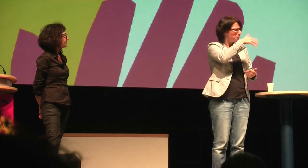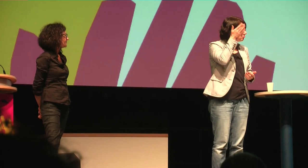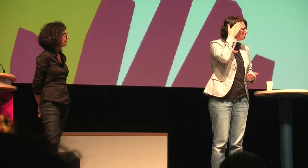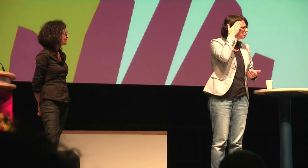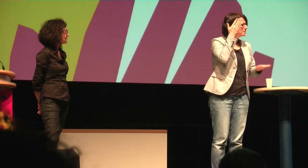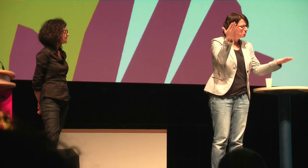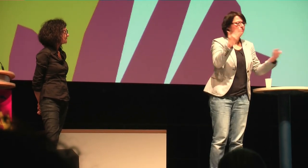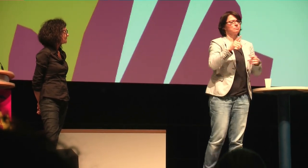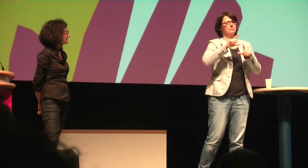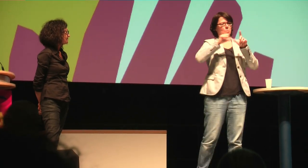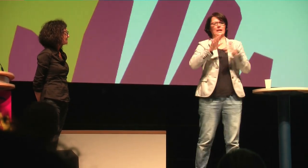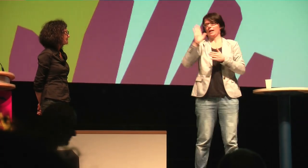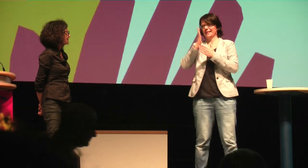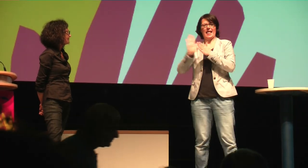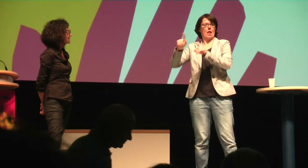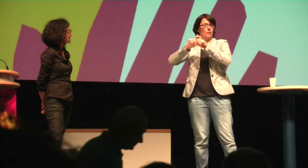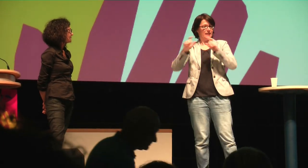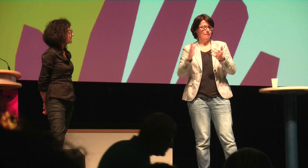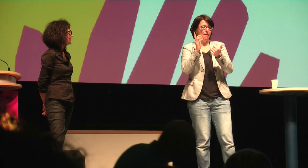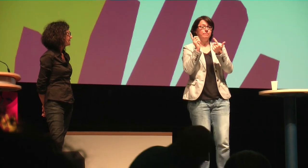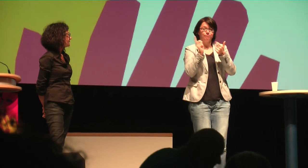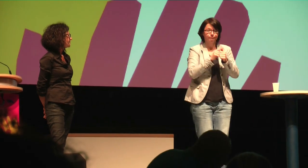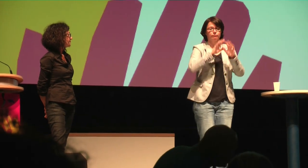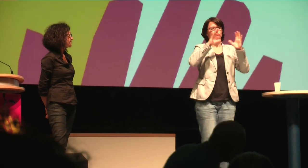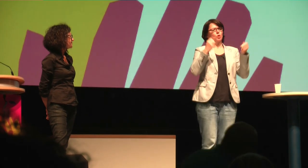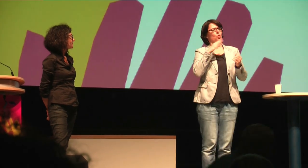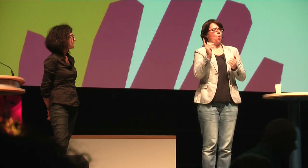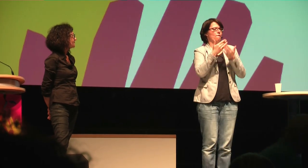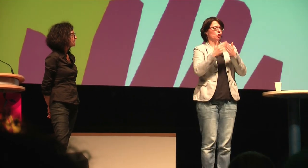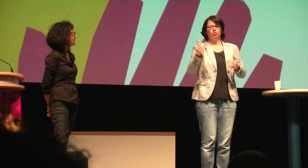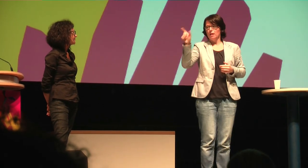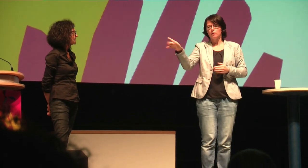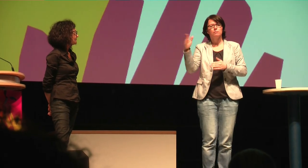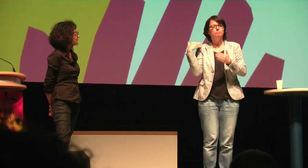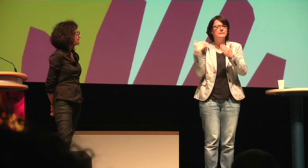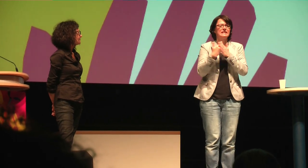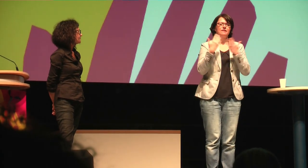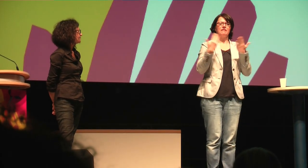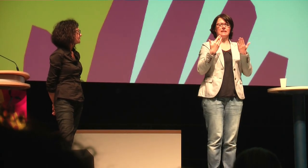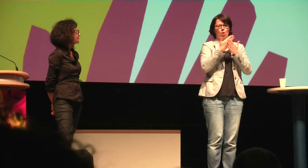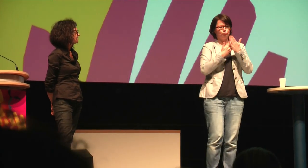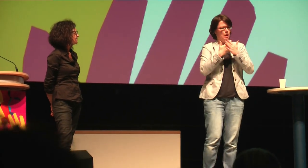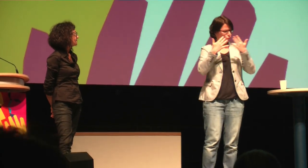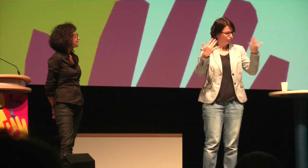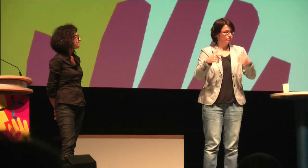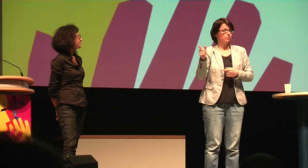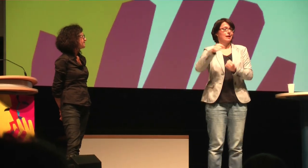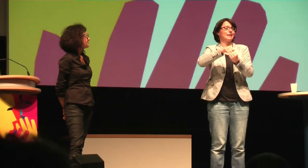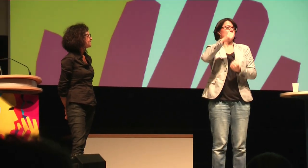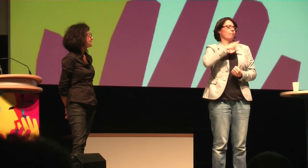Wir haben Gehörlose, Schwerhörige, CI-Träger. Also wir haben eine große Vielfalt einfach in unserer Kultur.